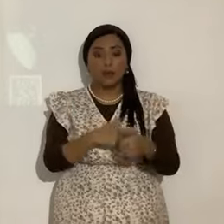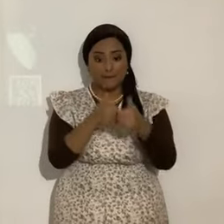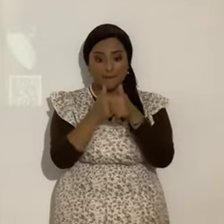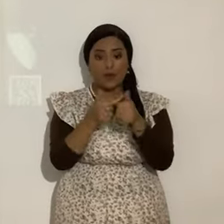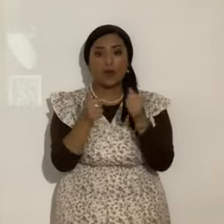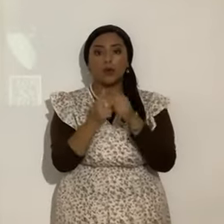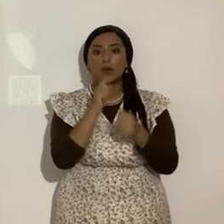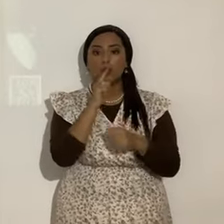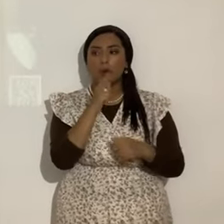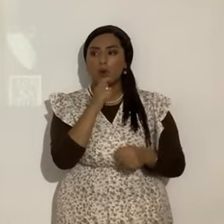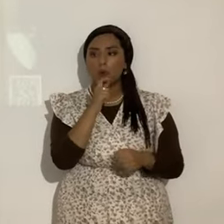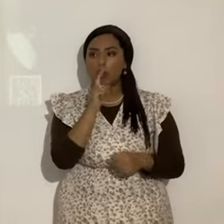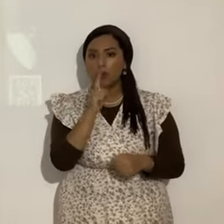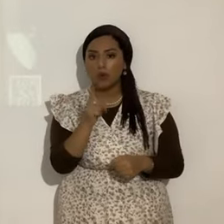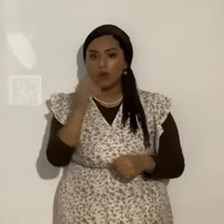verdad. ¿Y quién es la verdad? Yahshua Mashiach.